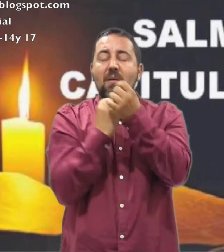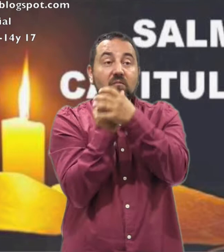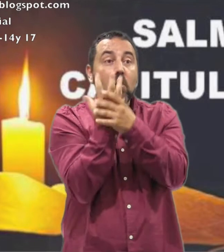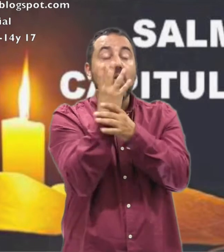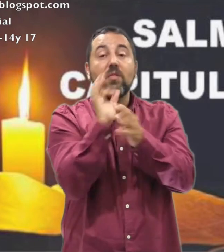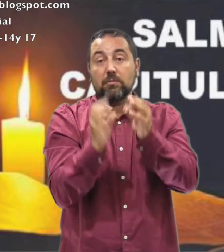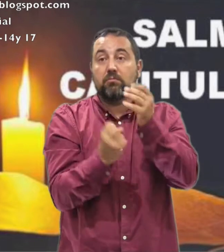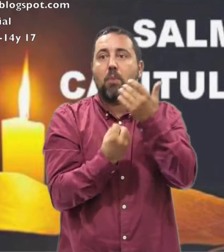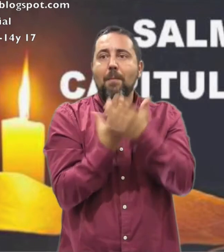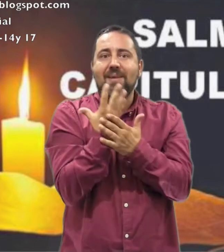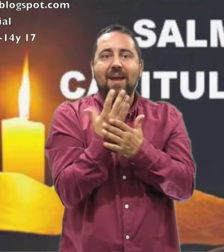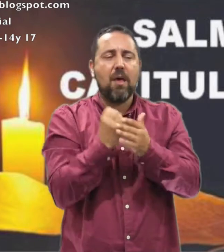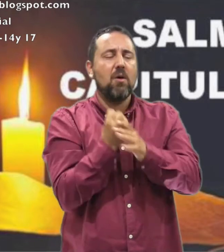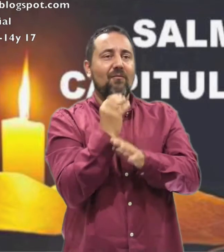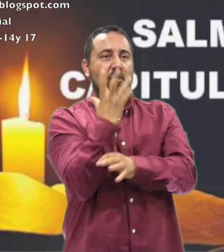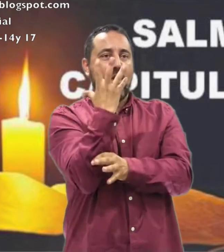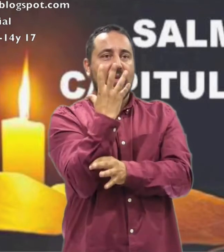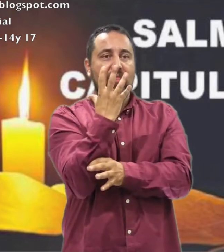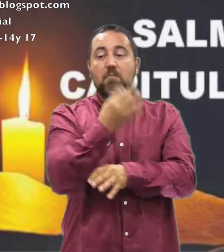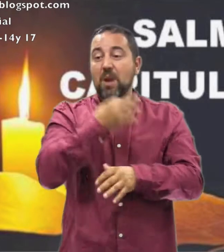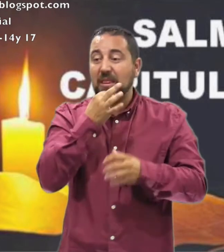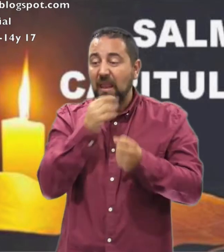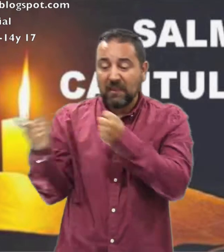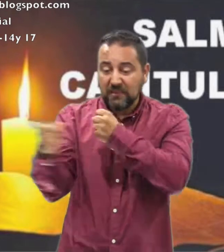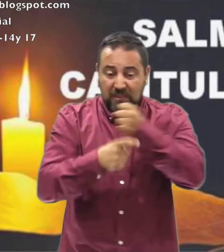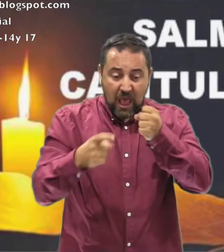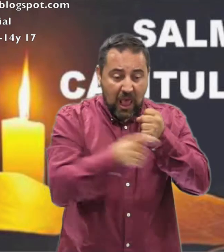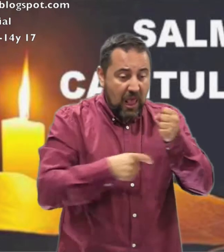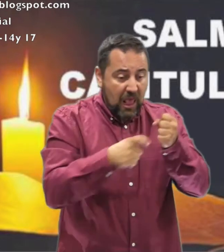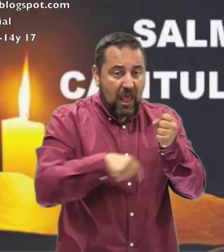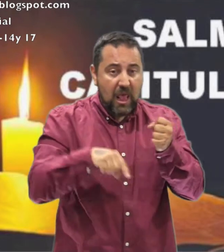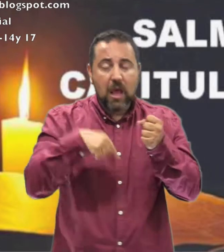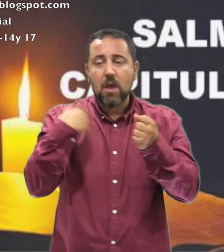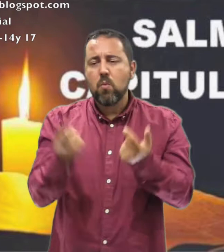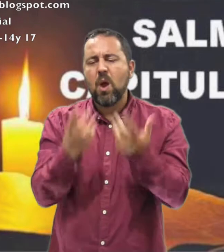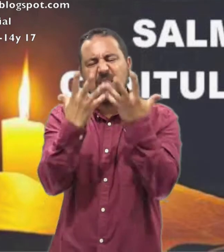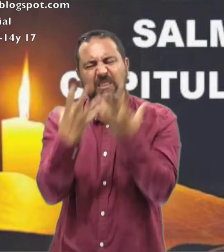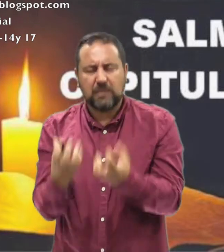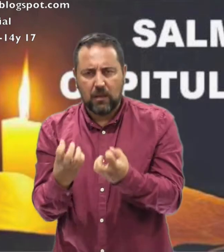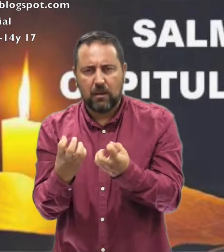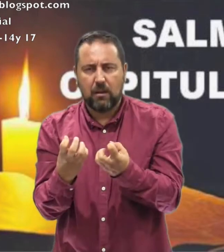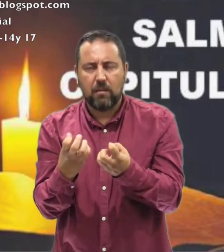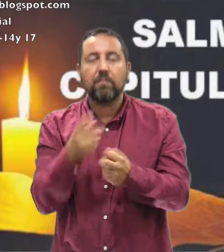Que florece Y se renueva por la mañana Y por la tarde la segan y se seca